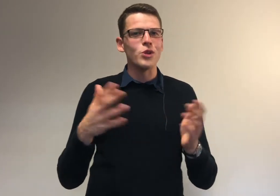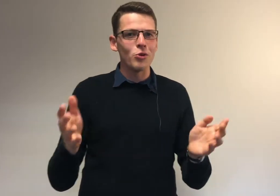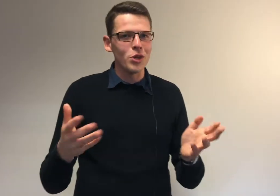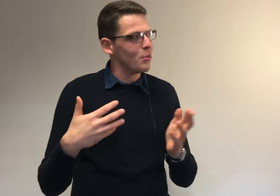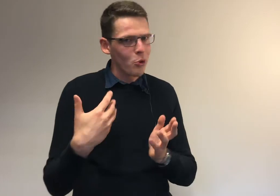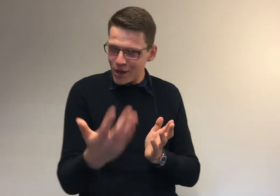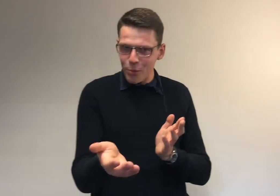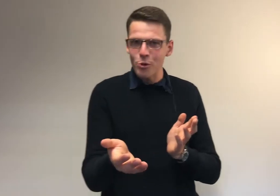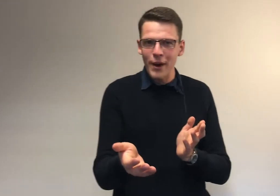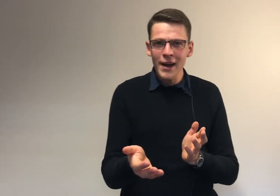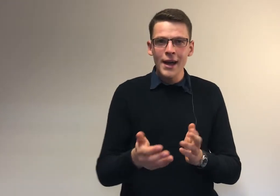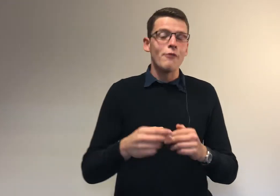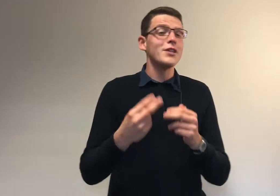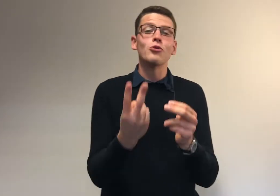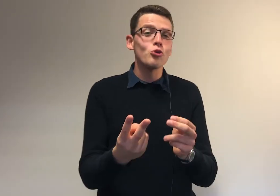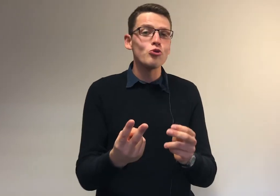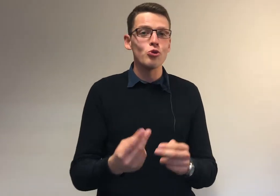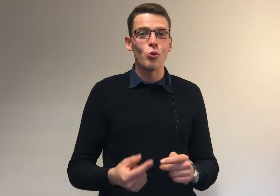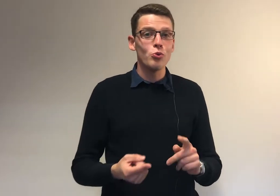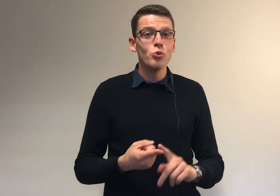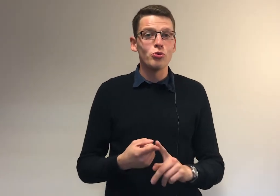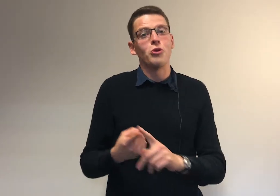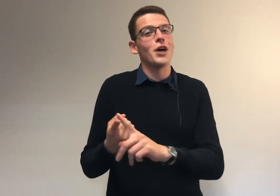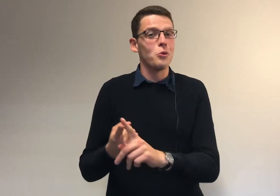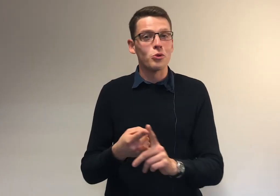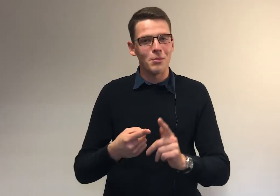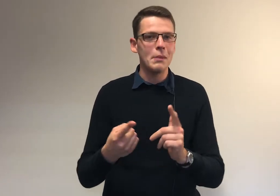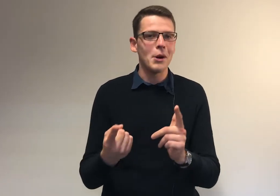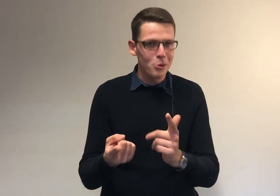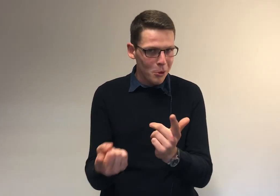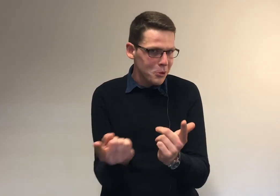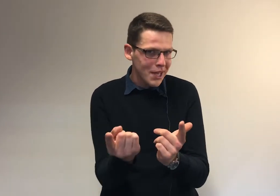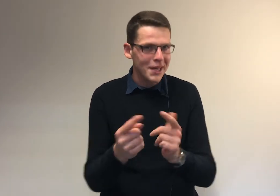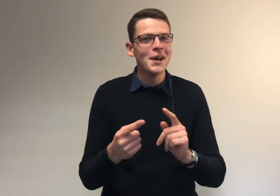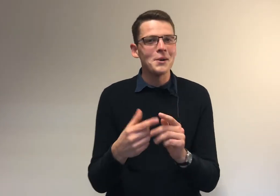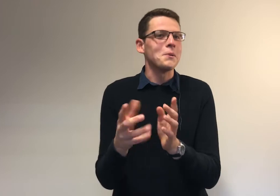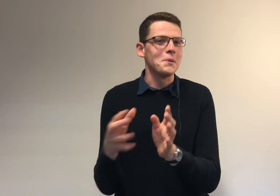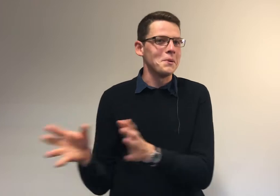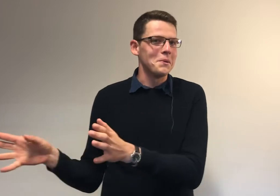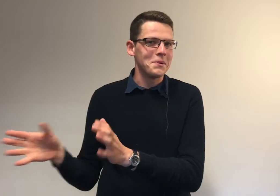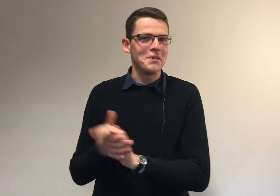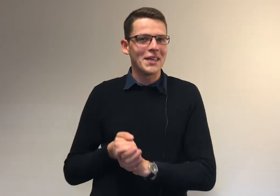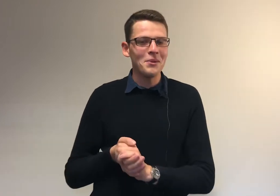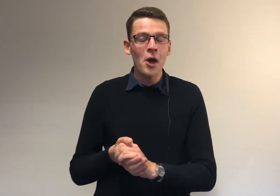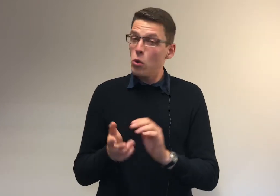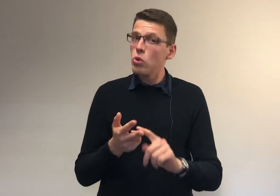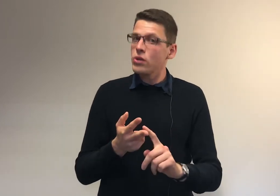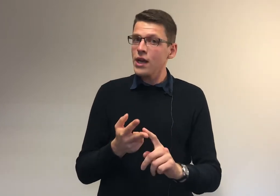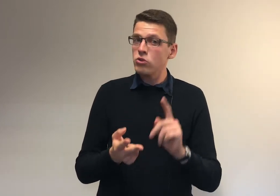des trucs qui ne me correspondent pas. En fait, il y a deux solutions. Ou tu te rendras compte, mais malheureusement trop tard que j'avais raison. Ou au contraire, tu te